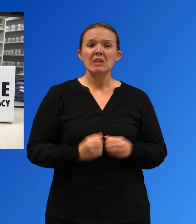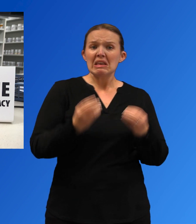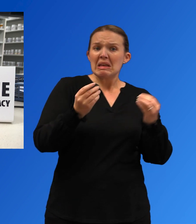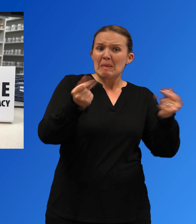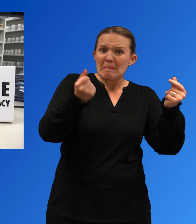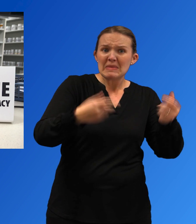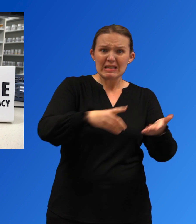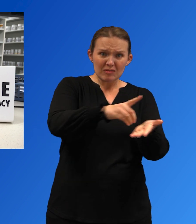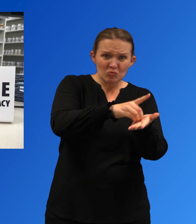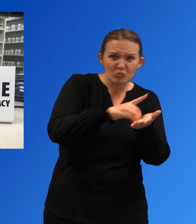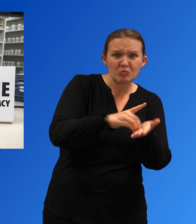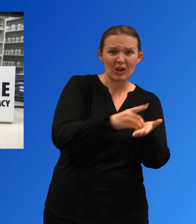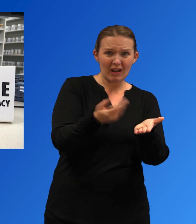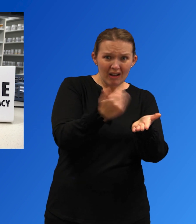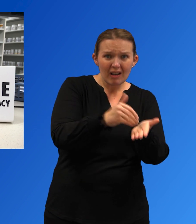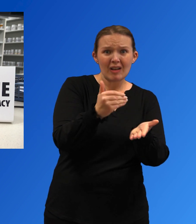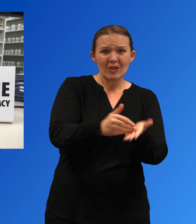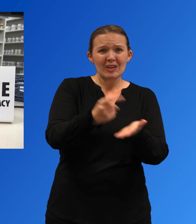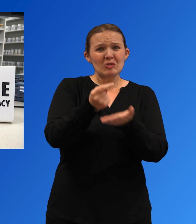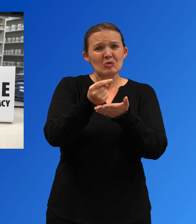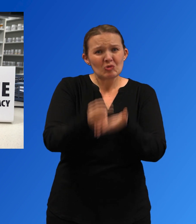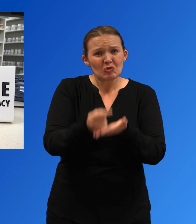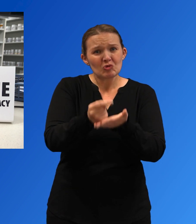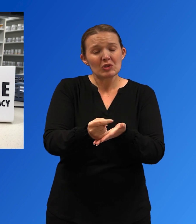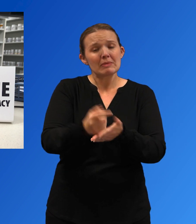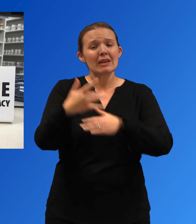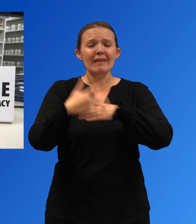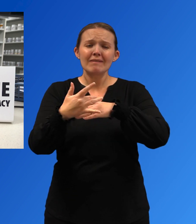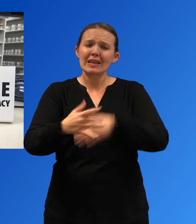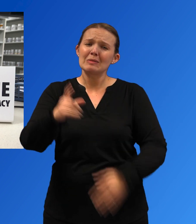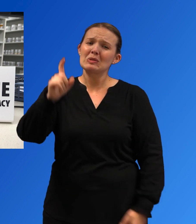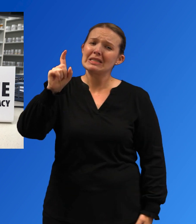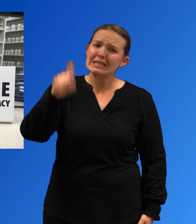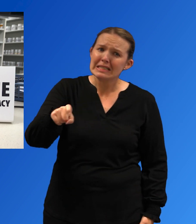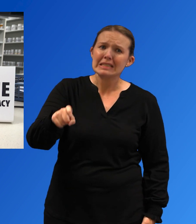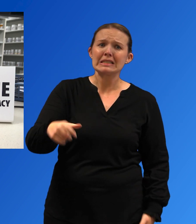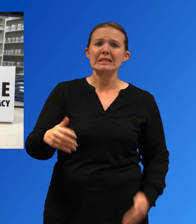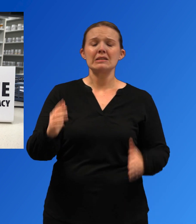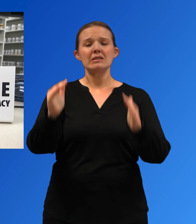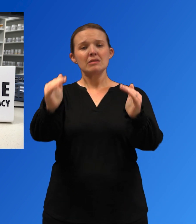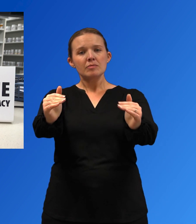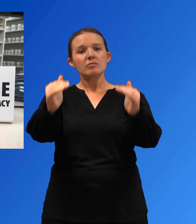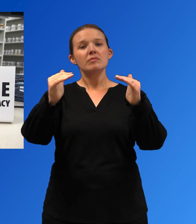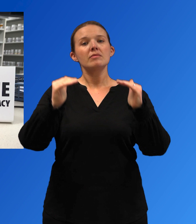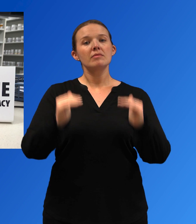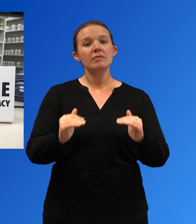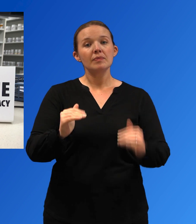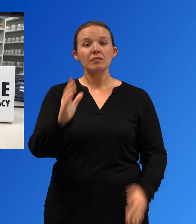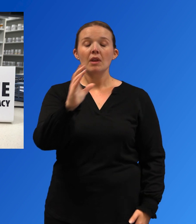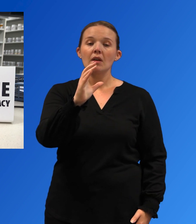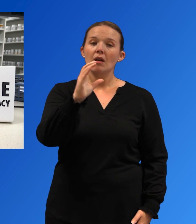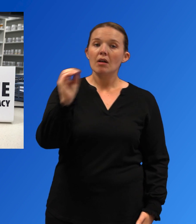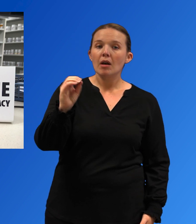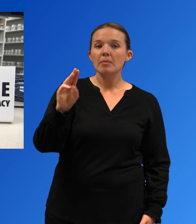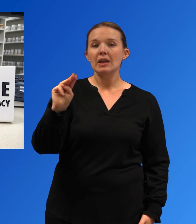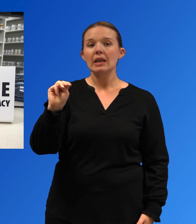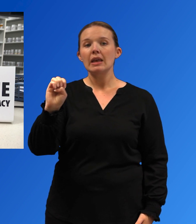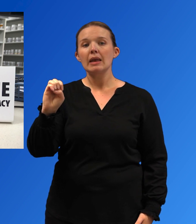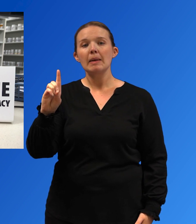incluyan esfuerzos de prevención de sobredosis y conexiones en el mismo día a tratamiento para el trastorno por